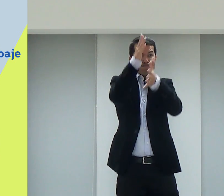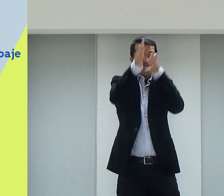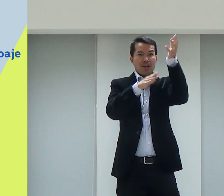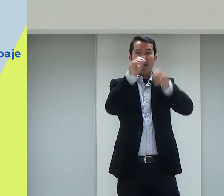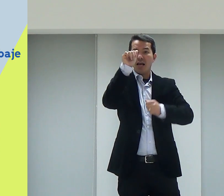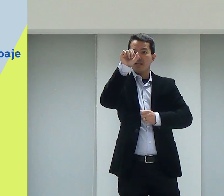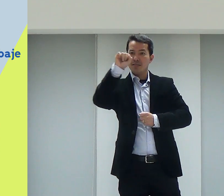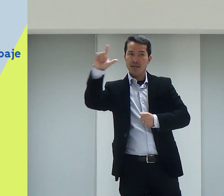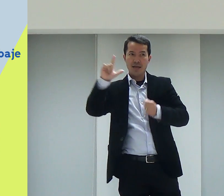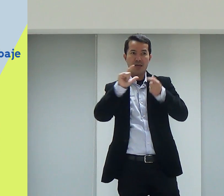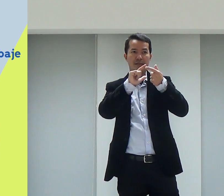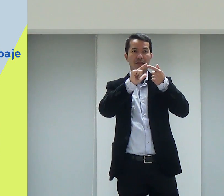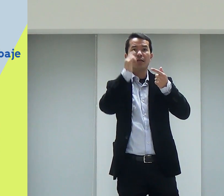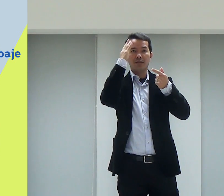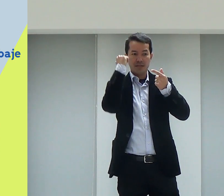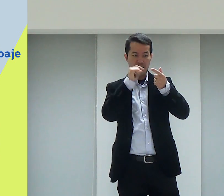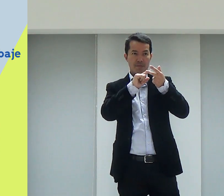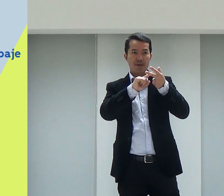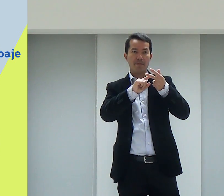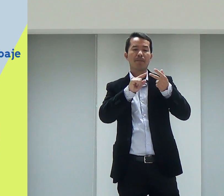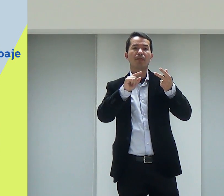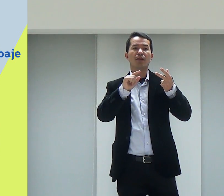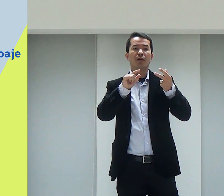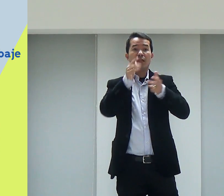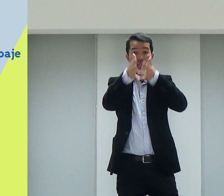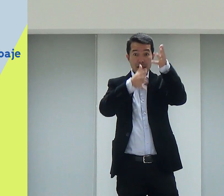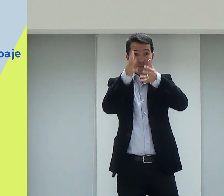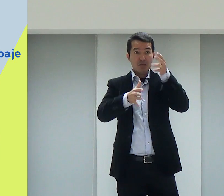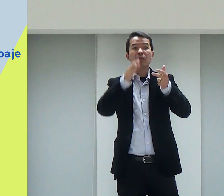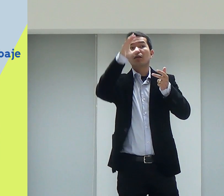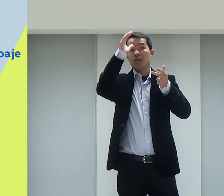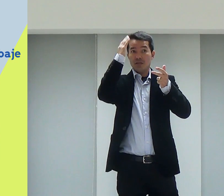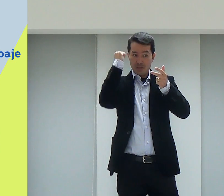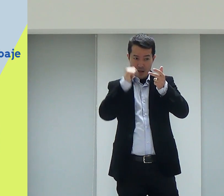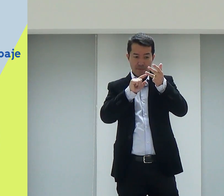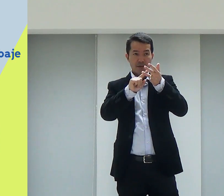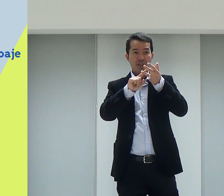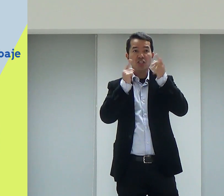Né? Então, eles sabem o SL, sabem o Libras.